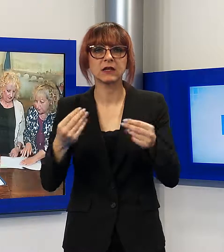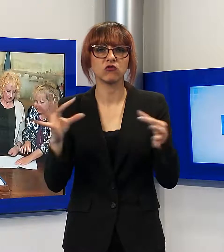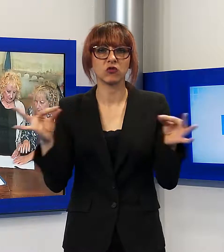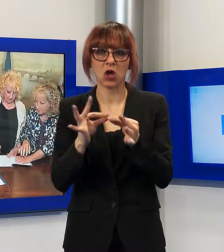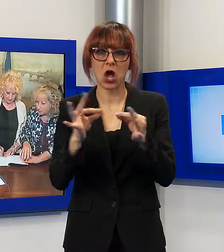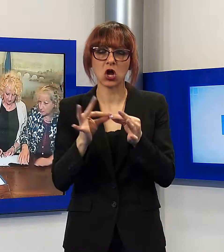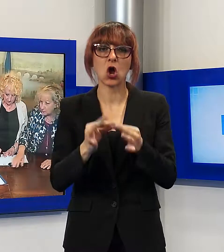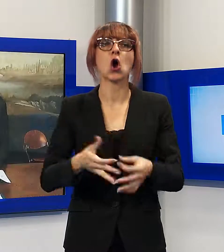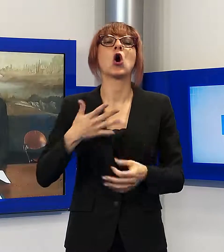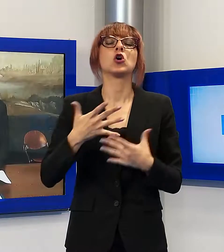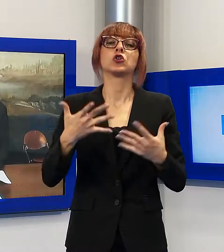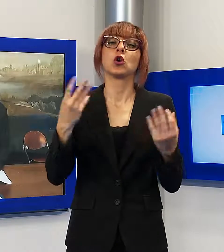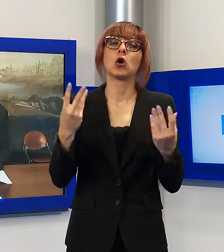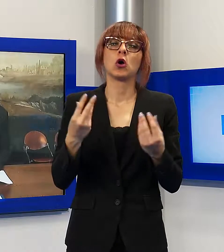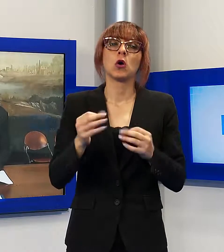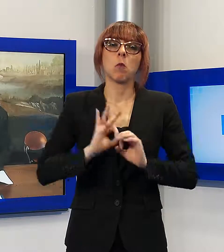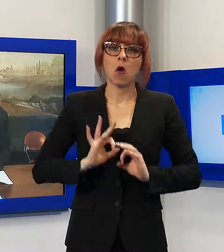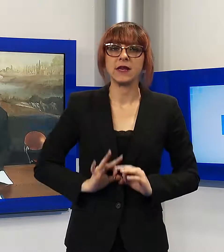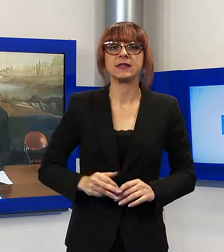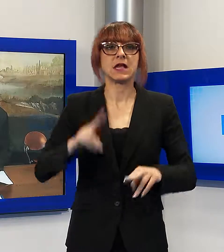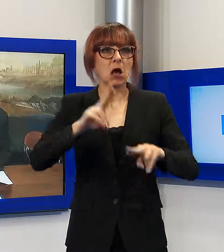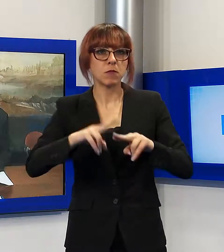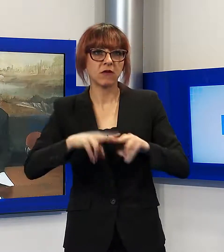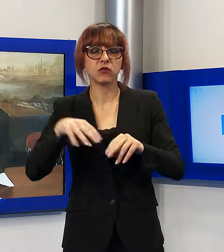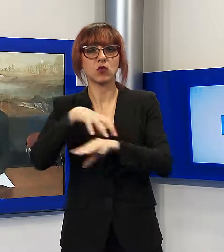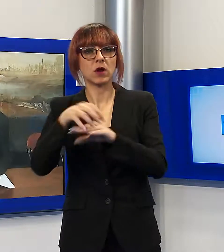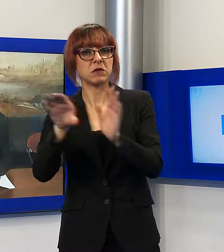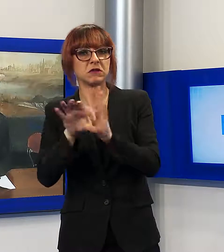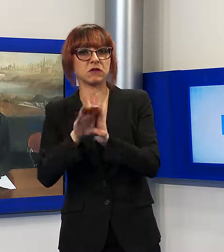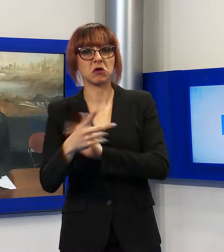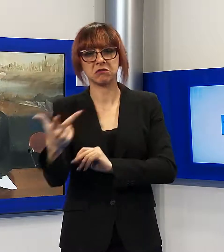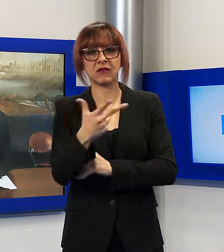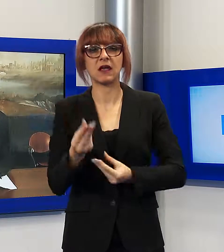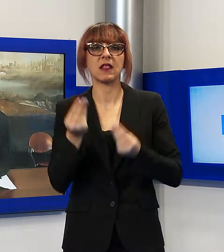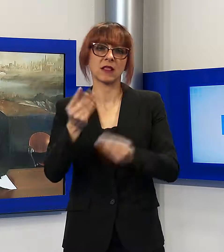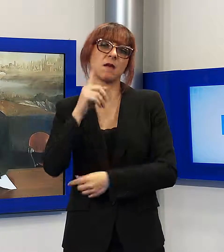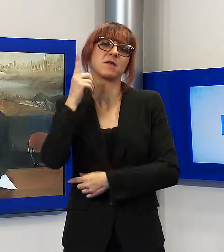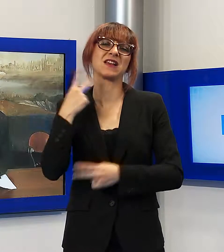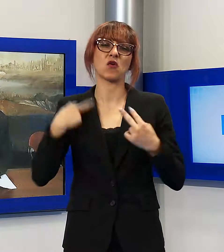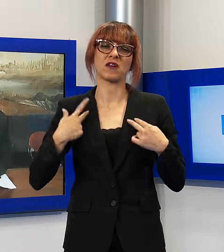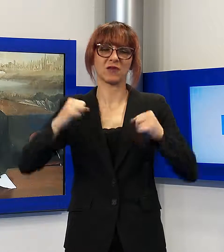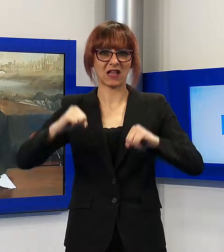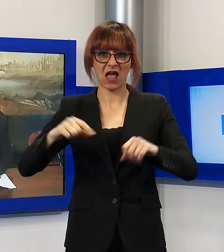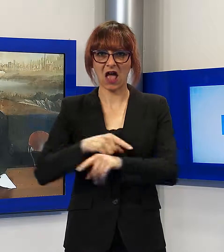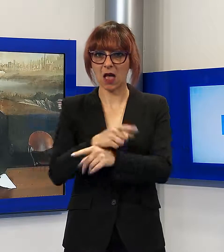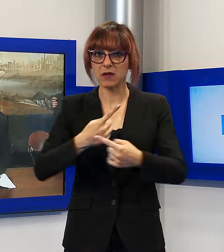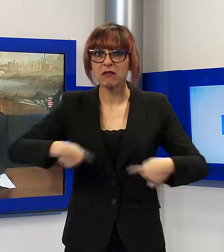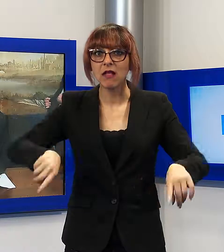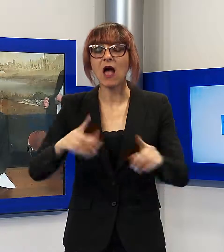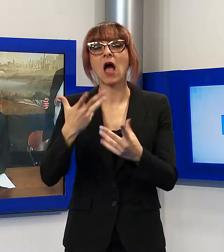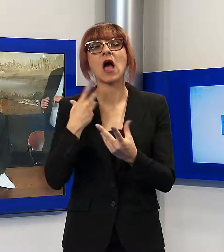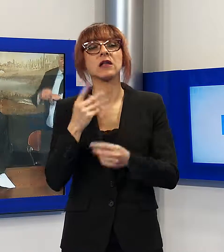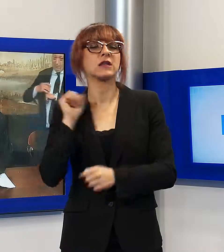forze di polizia e amministrazioni comunali per il miglioramento della sicurezza dei cittadini e il contrasto di ogni forma di illegalità.